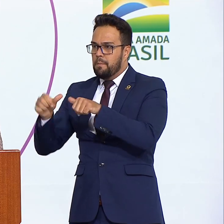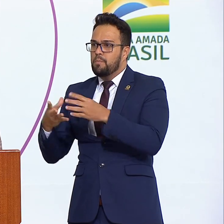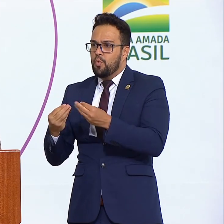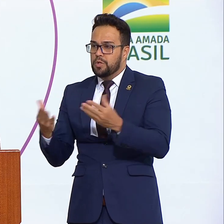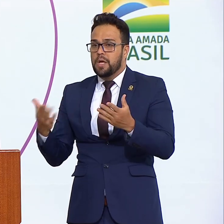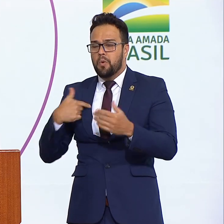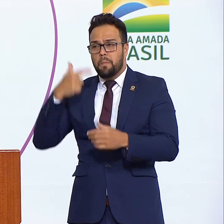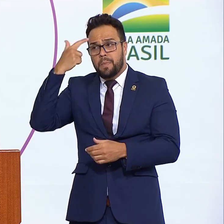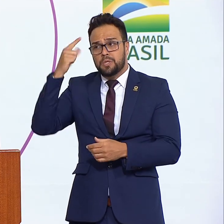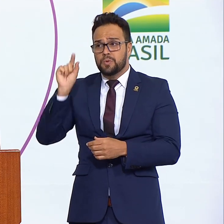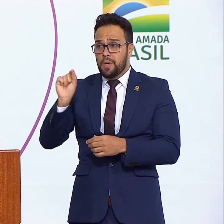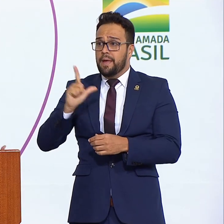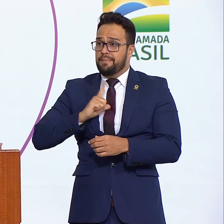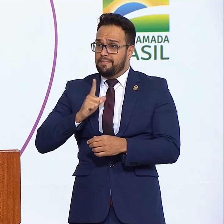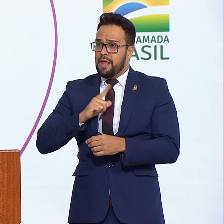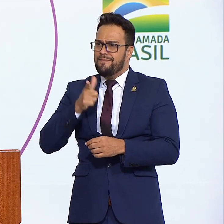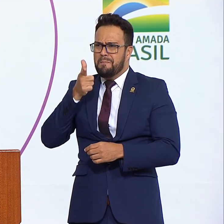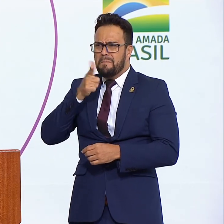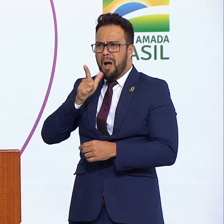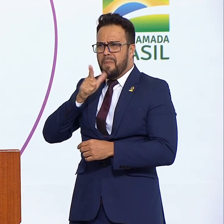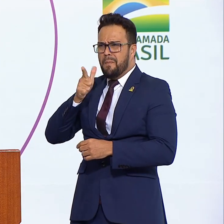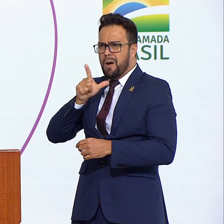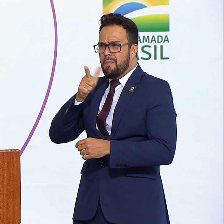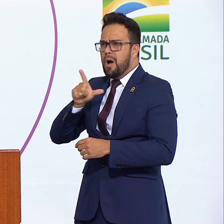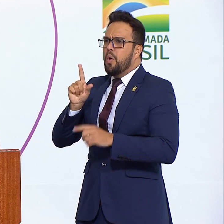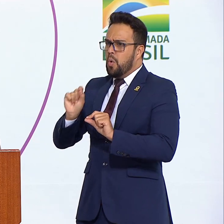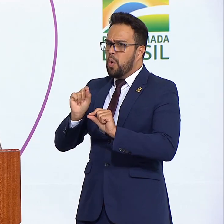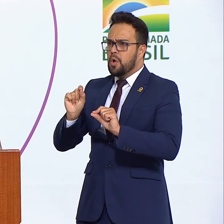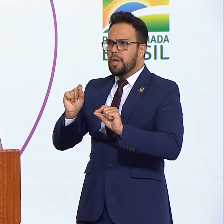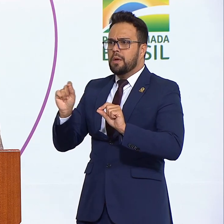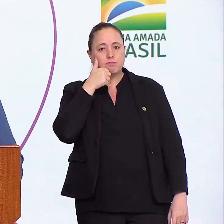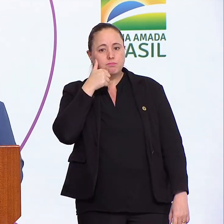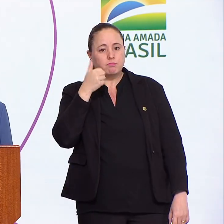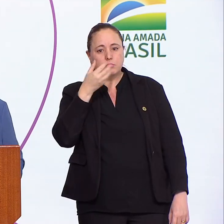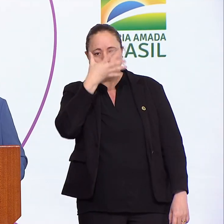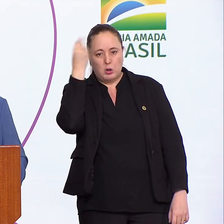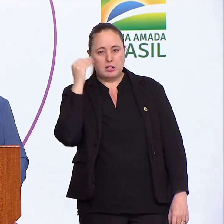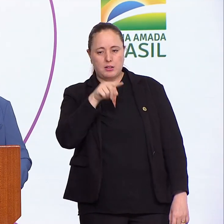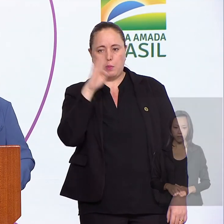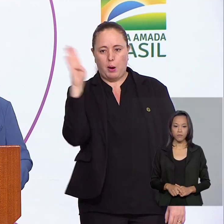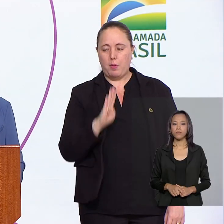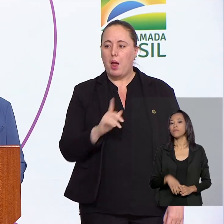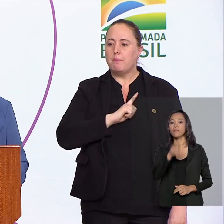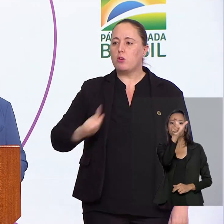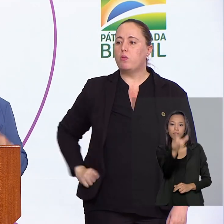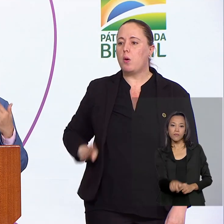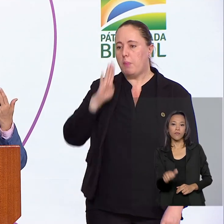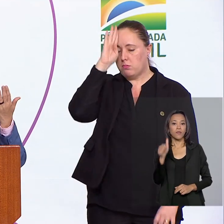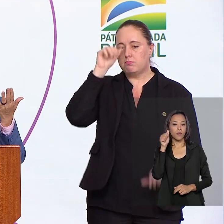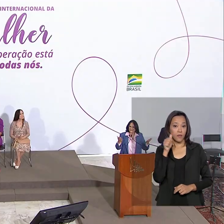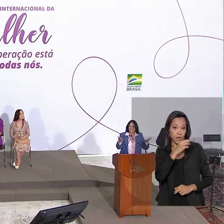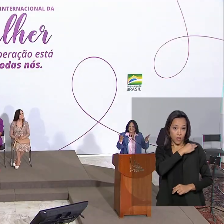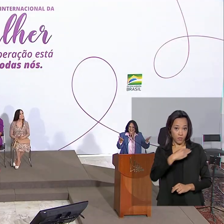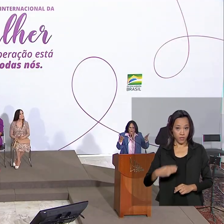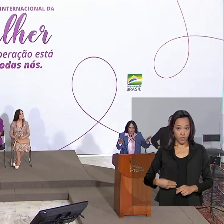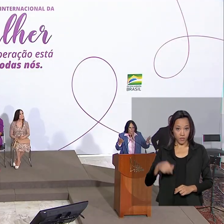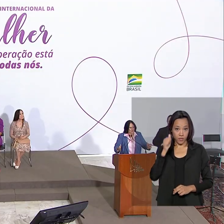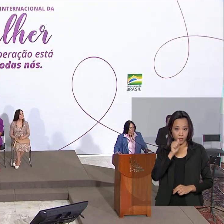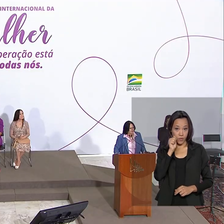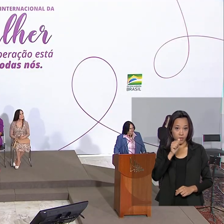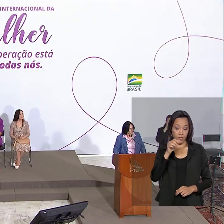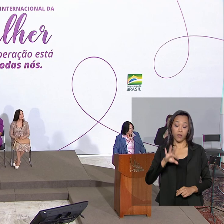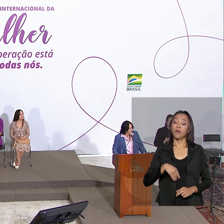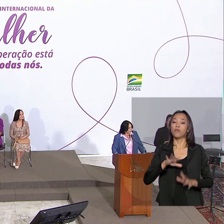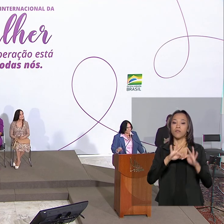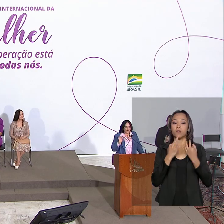houve muitas conquistas, conquistas extraordinárias. A ministra da Mulher, Família e Direitos Humanos, Damares Alves,